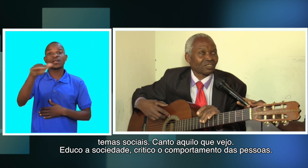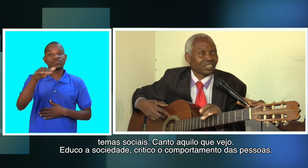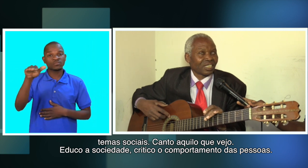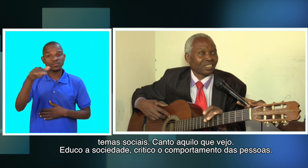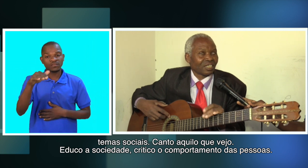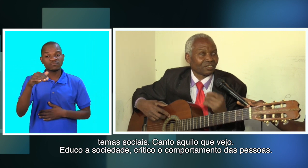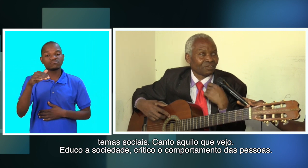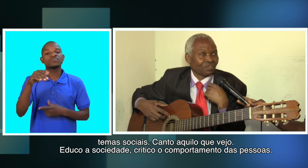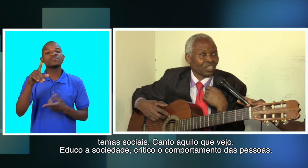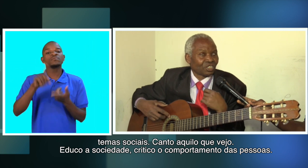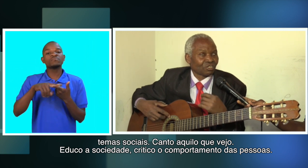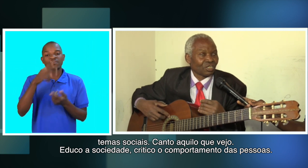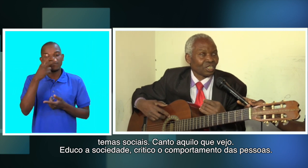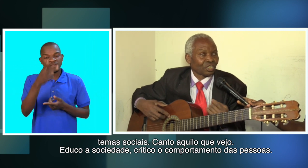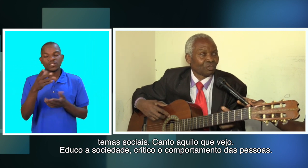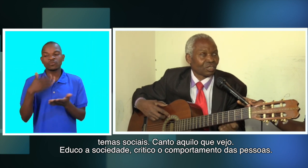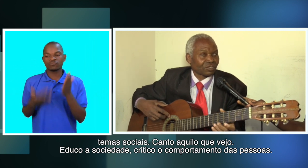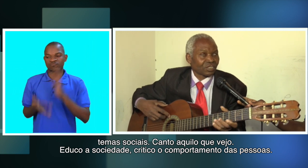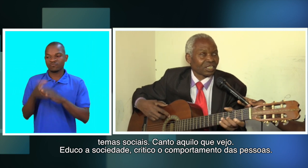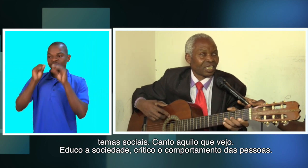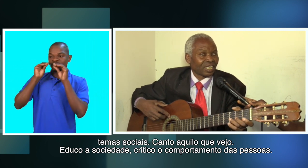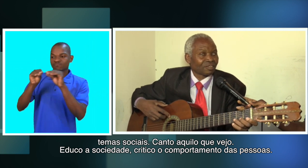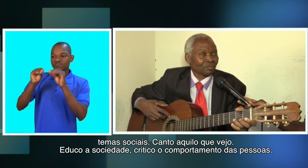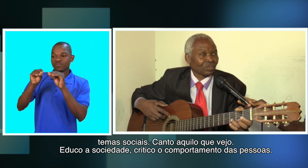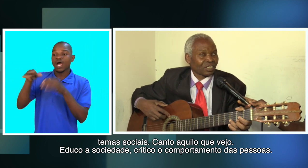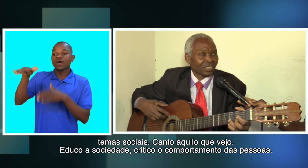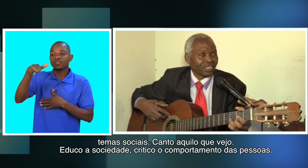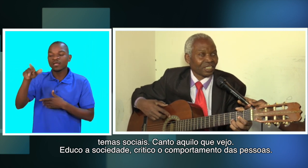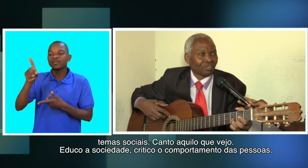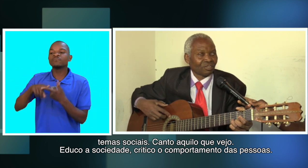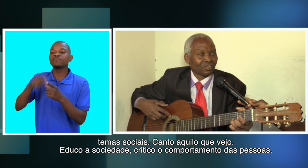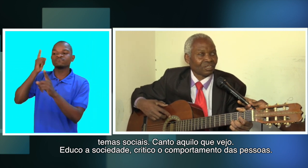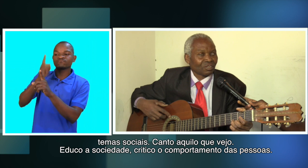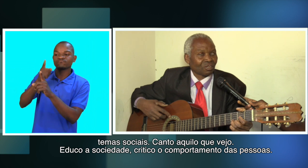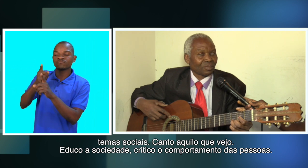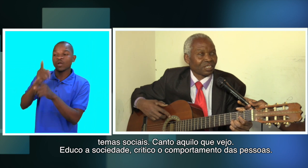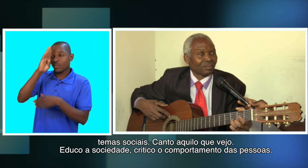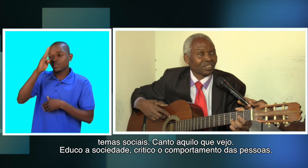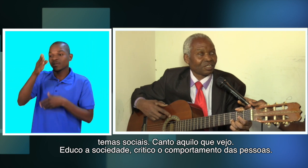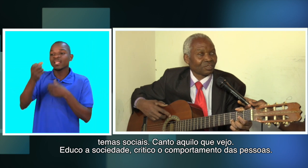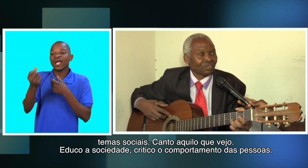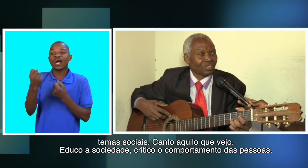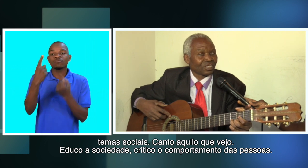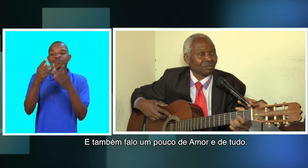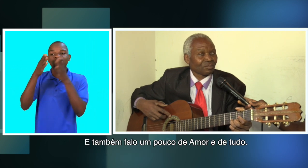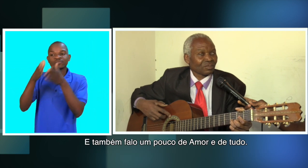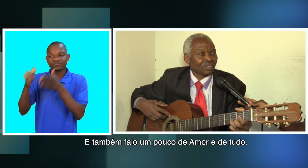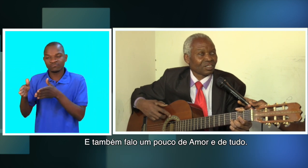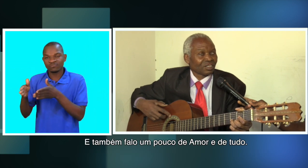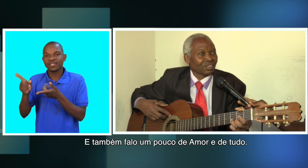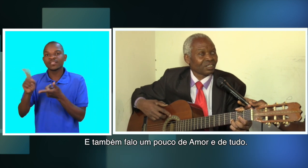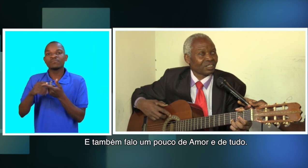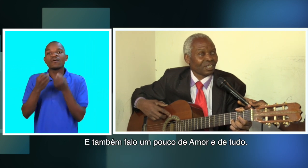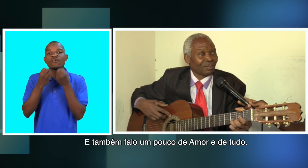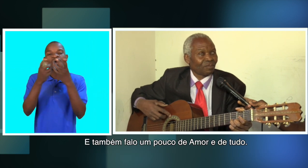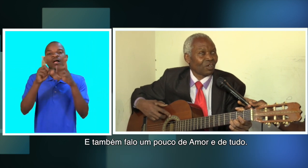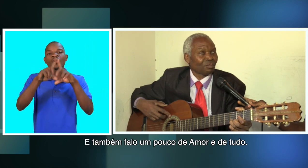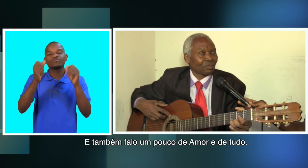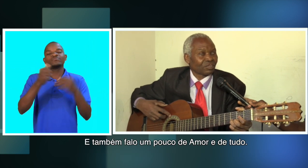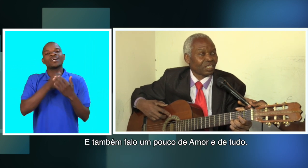sociedade vejo educo a sociedade critico comportamento das pessoas e também falo um pouco de